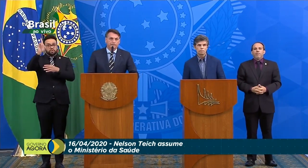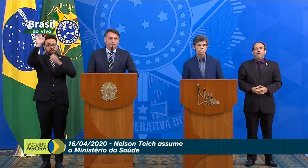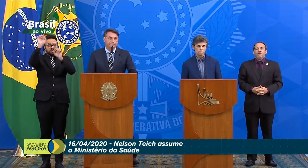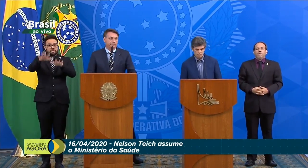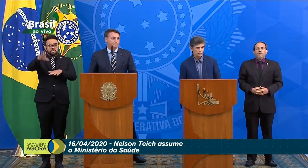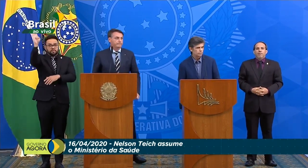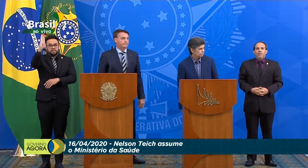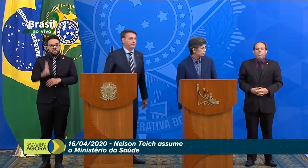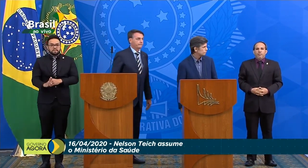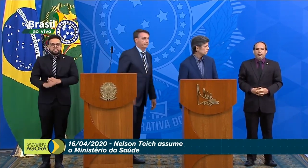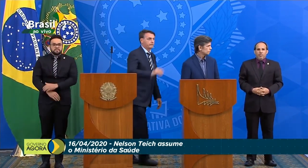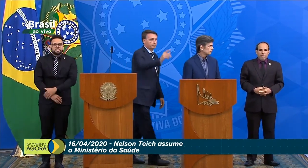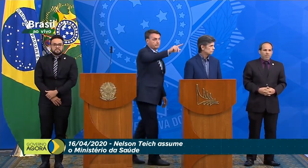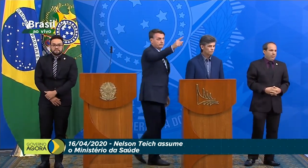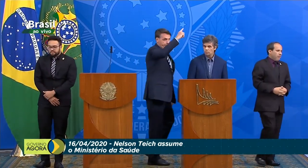abençoe o nosso Brasil. Obrigado.